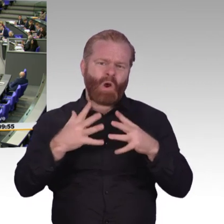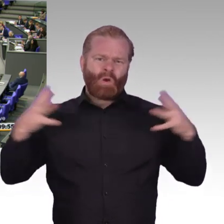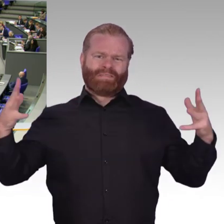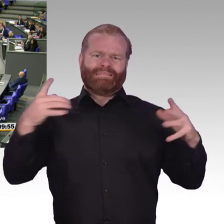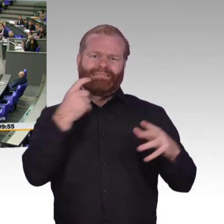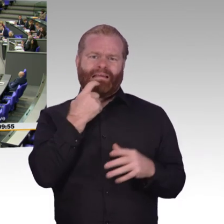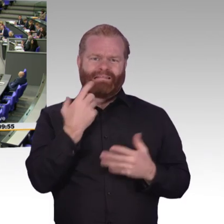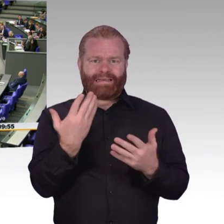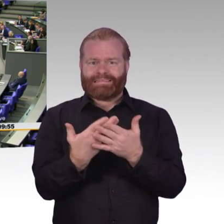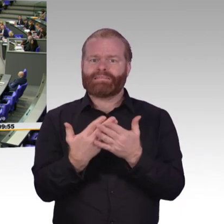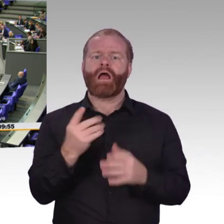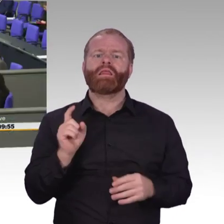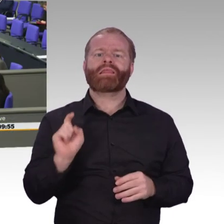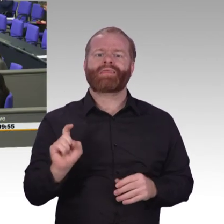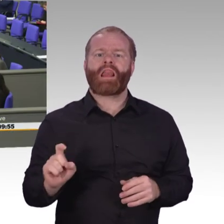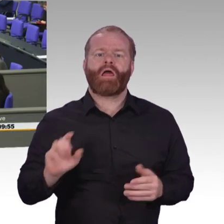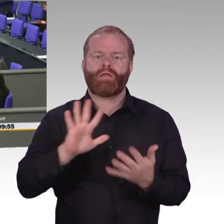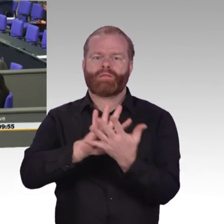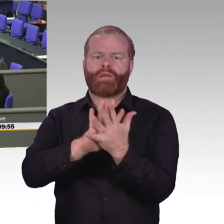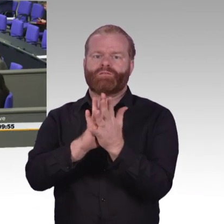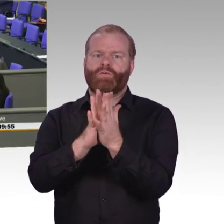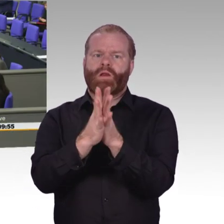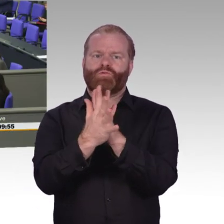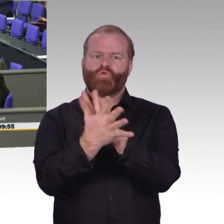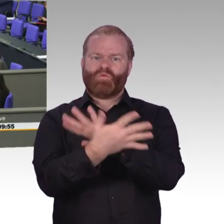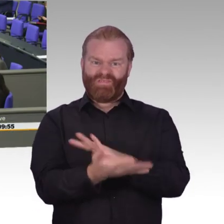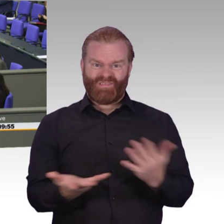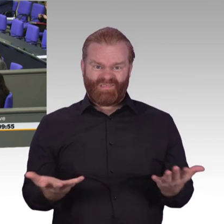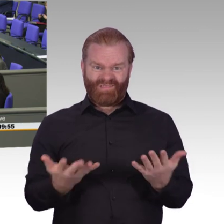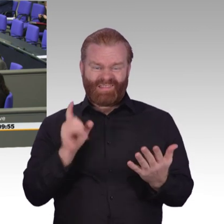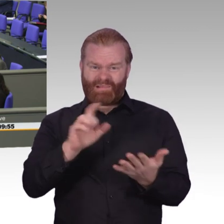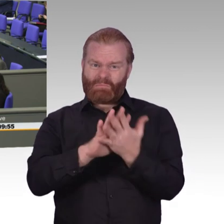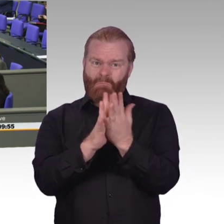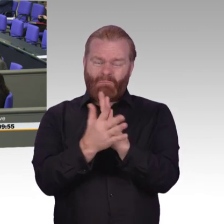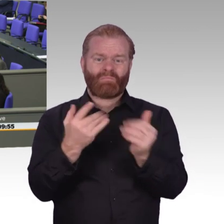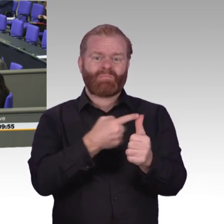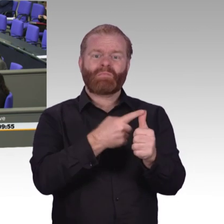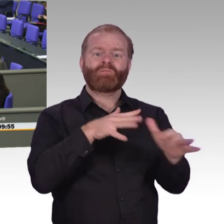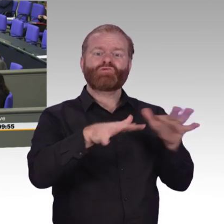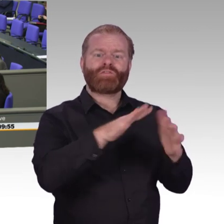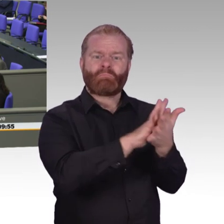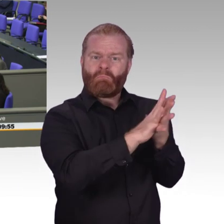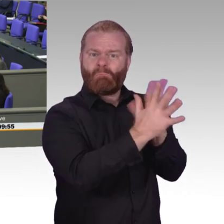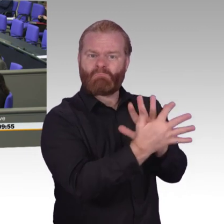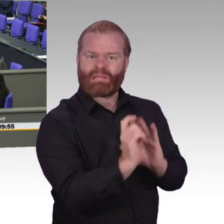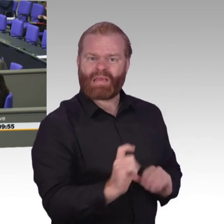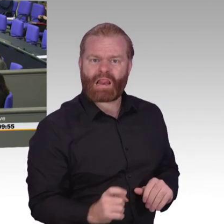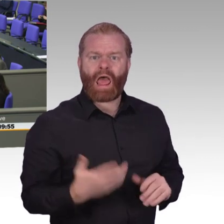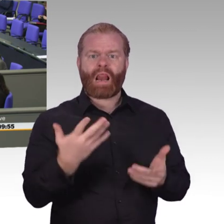Digitalisierung und besondere Aufgaben ist da. Ansonsten sind die, zu Recht, die Staatssekretäre da. Aber es ist eben nicht Chefsache heute im